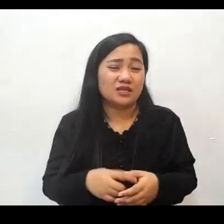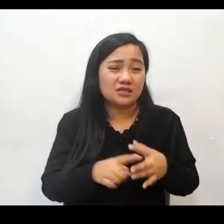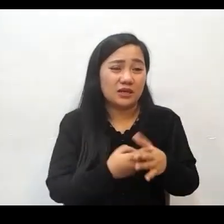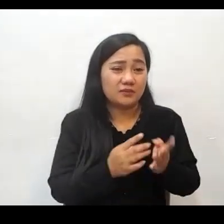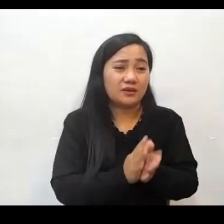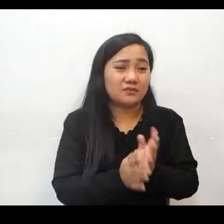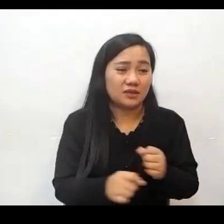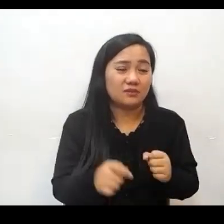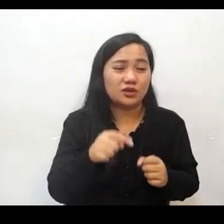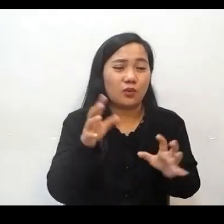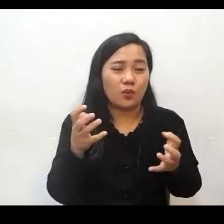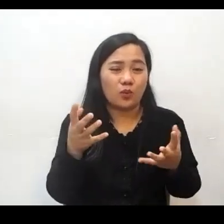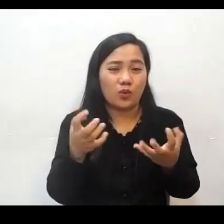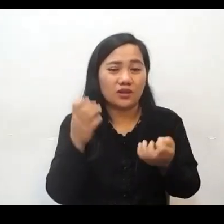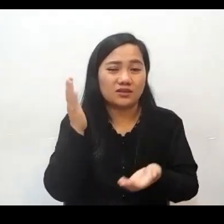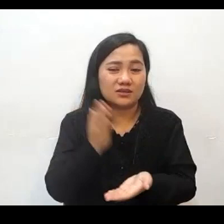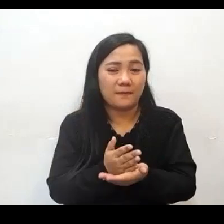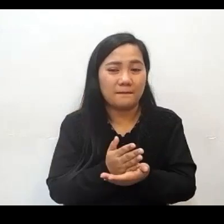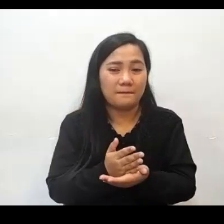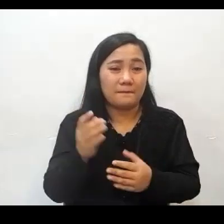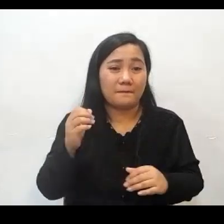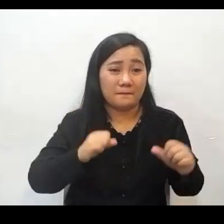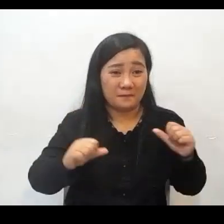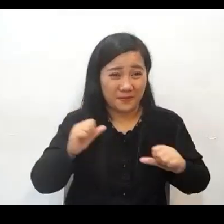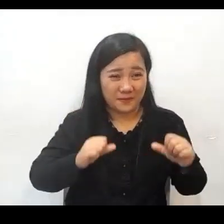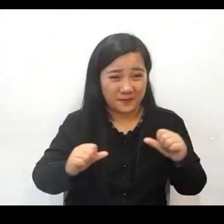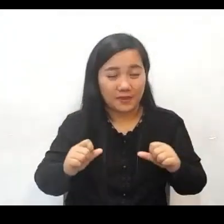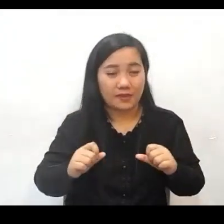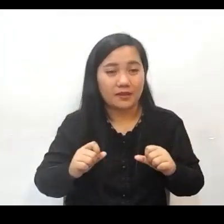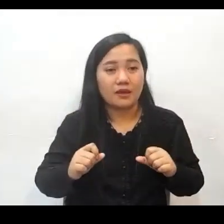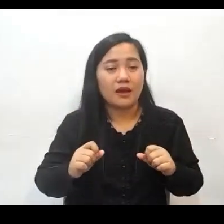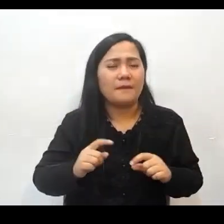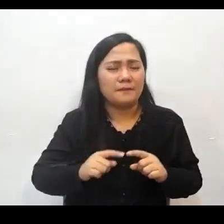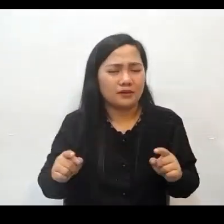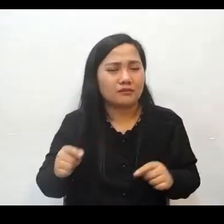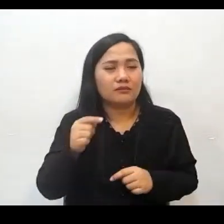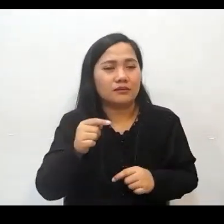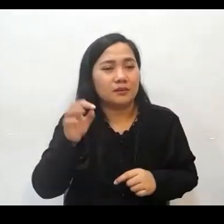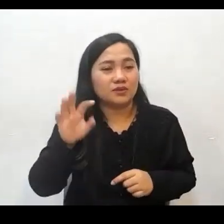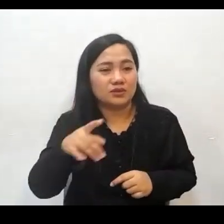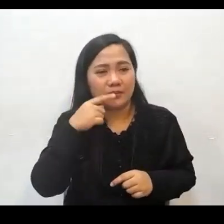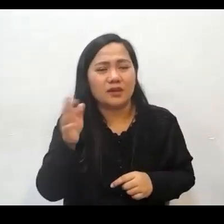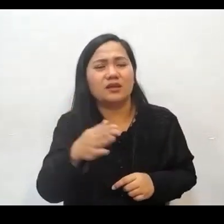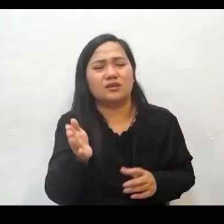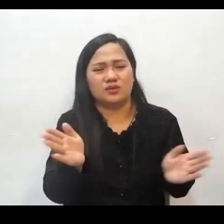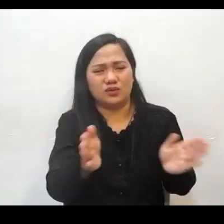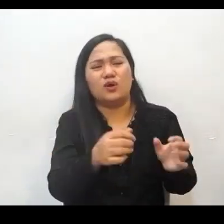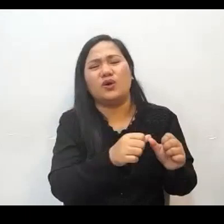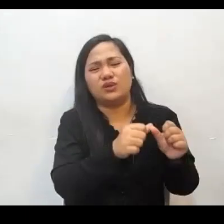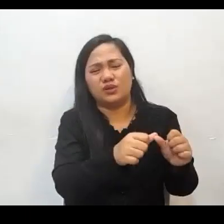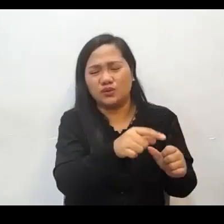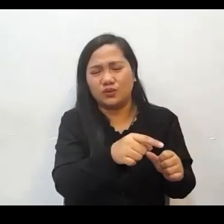Ngunit yung ibang mga pastor ay in-encourage siya na magpatuloy sa kanyang trabaho In the world of entertainment